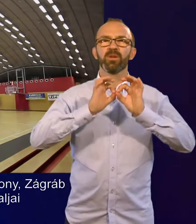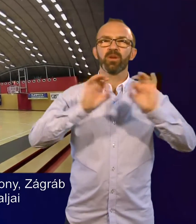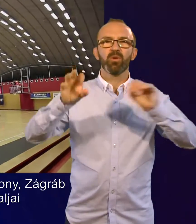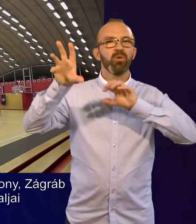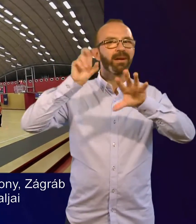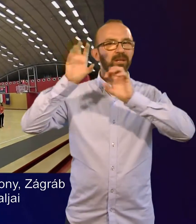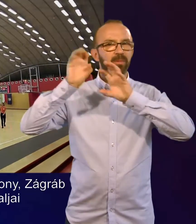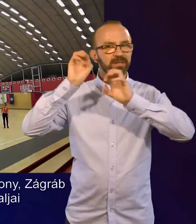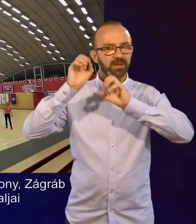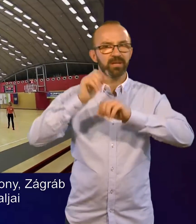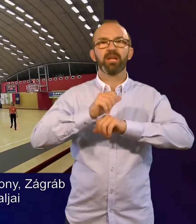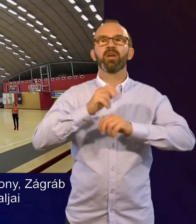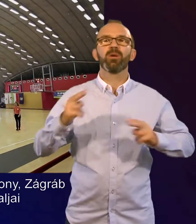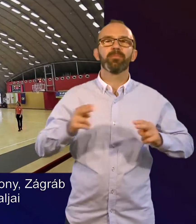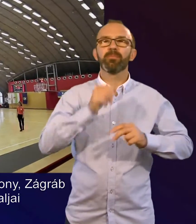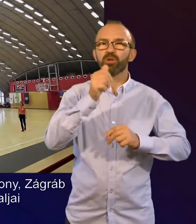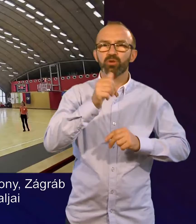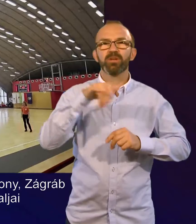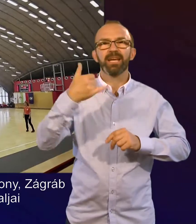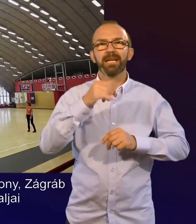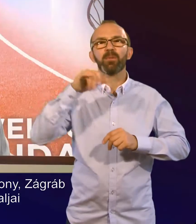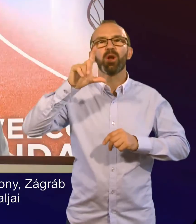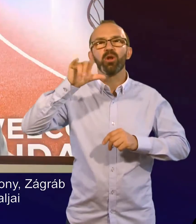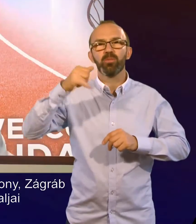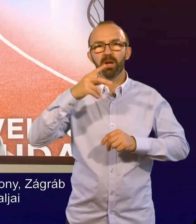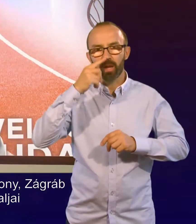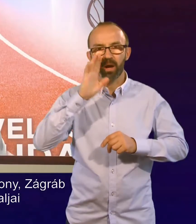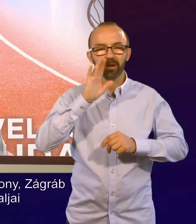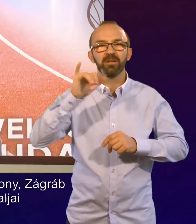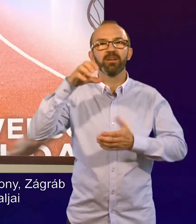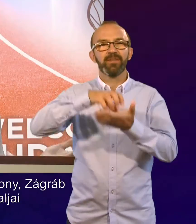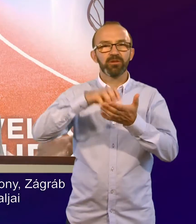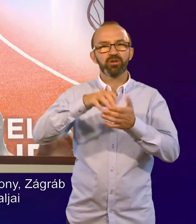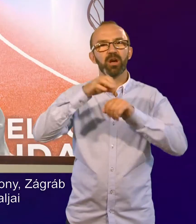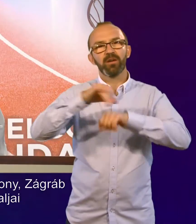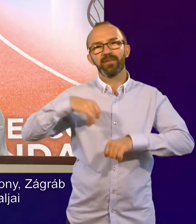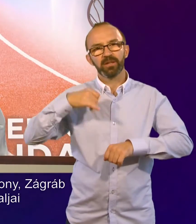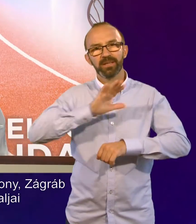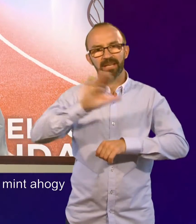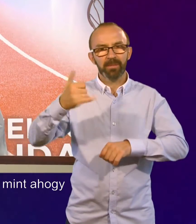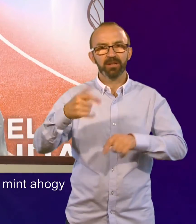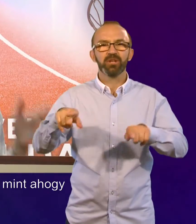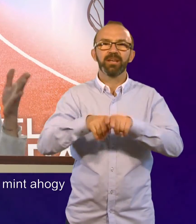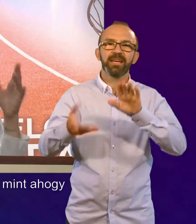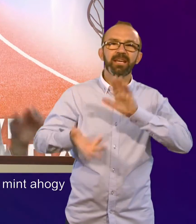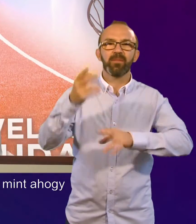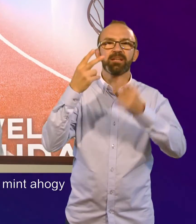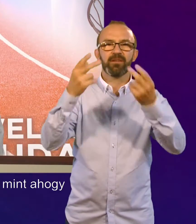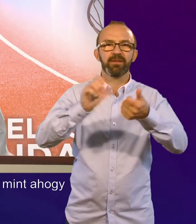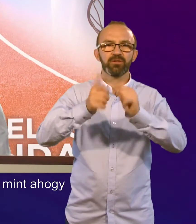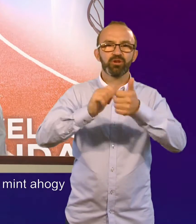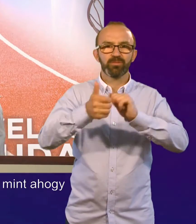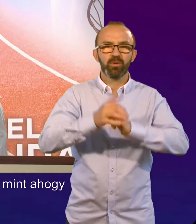Nagyon jól megtapasztalni, hogy Hozsony, Zágráb és Súbján a városvezetések és fiataljaik számára is ilyen